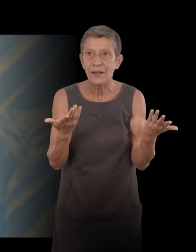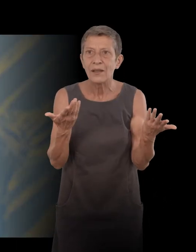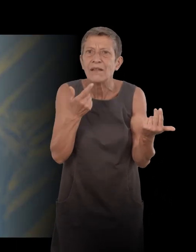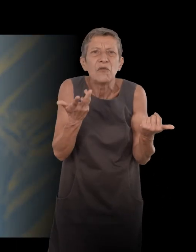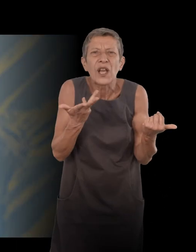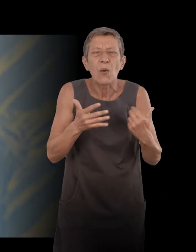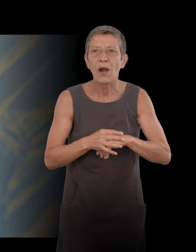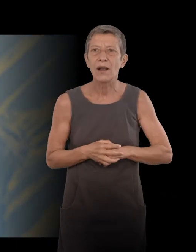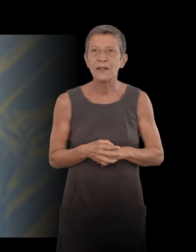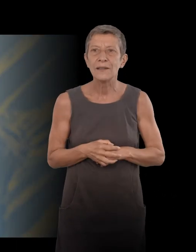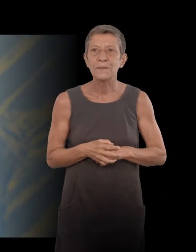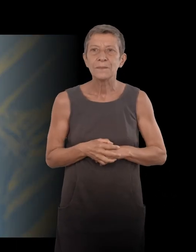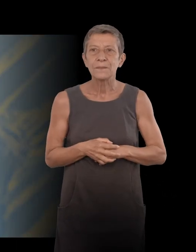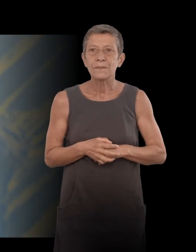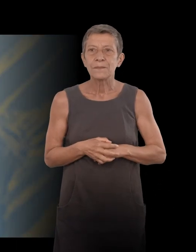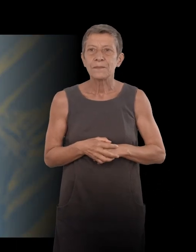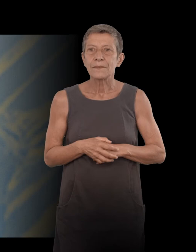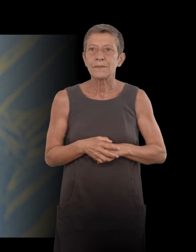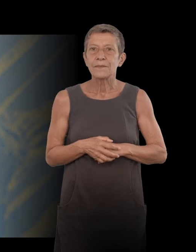comme lorsqu'on retourne